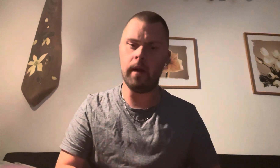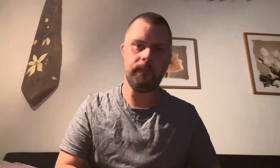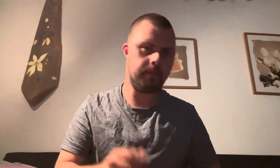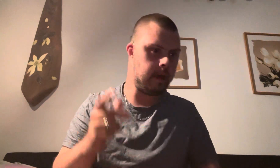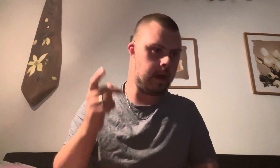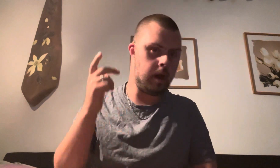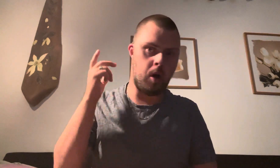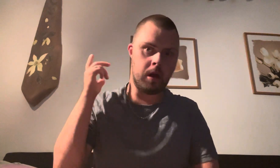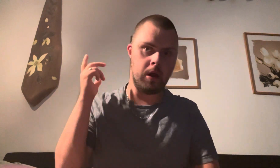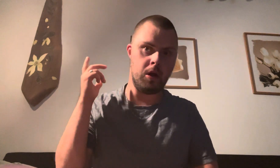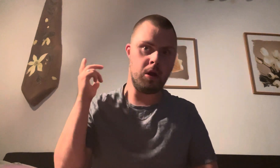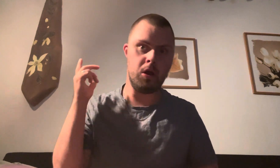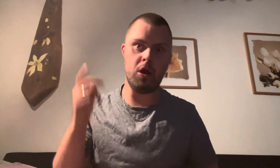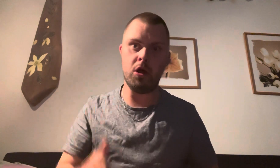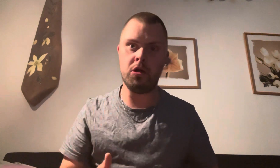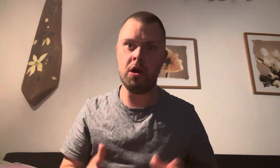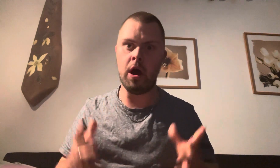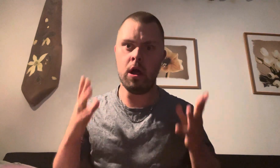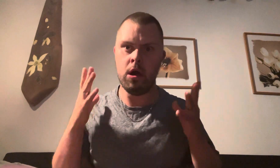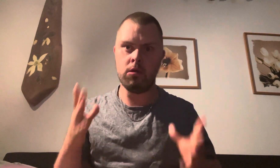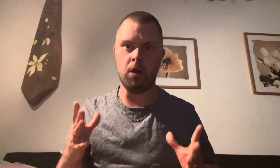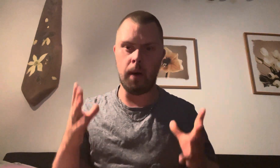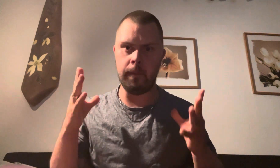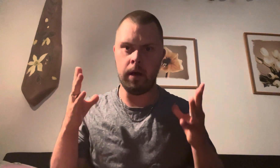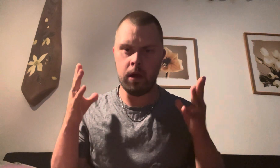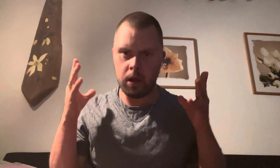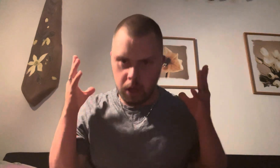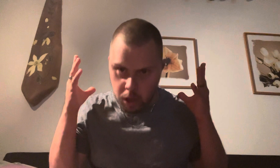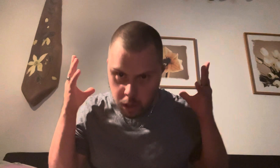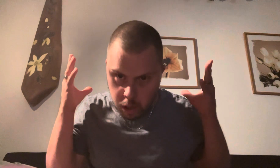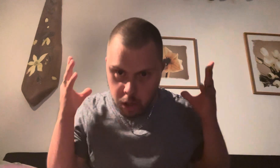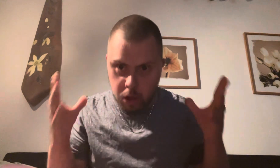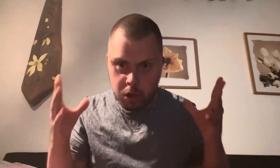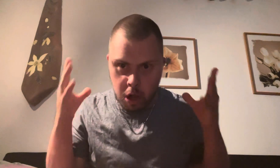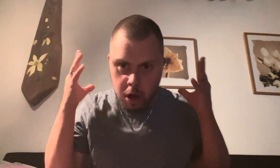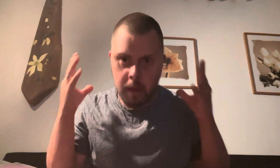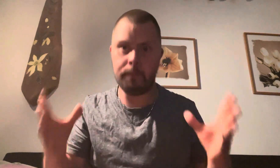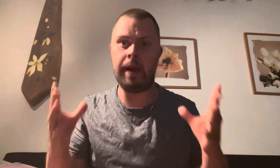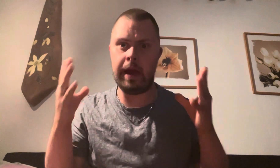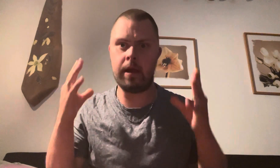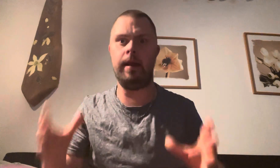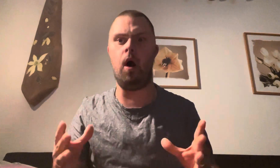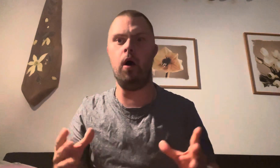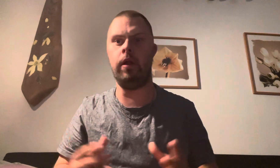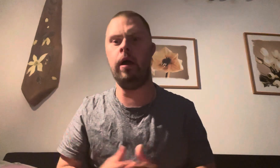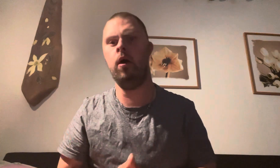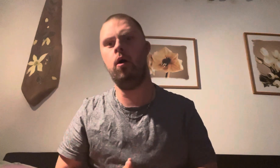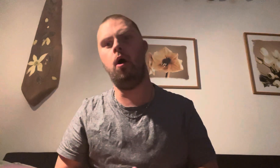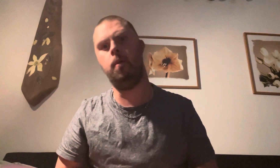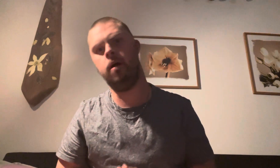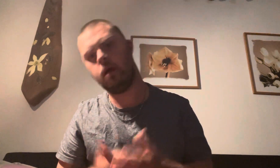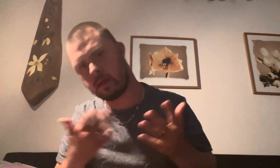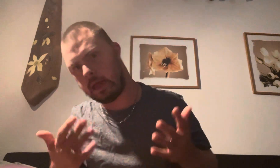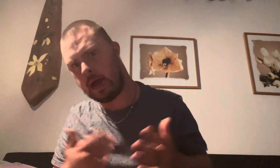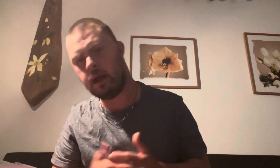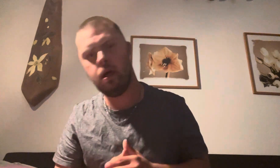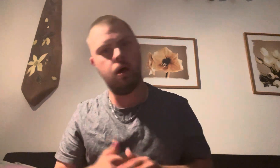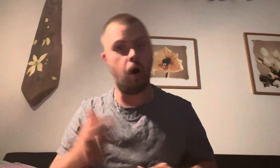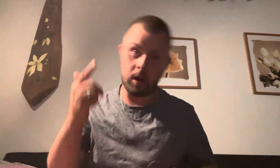gör mig glad och snäll. Och